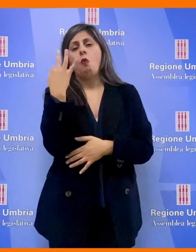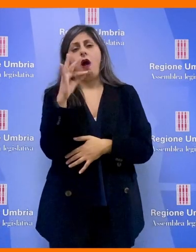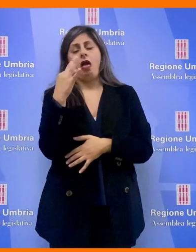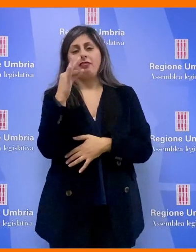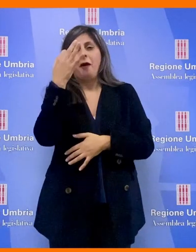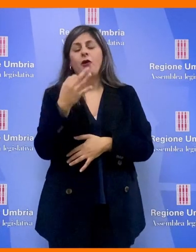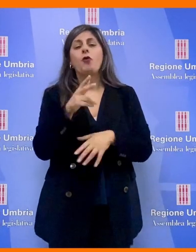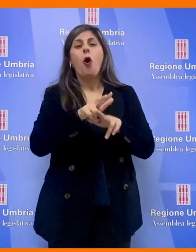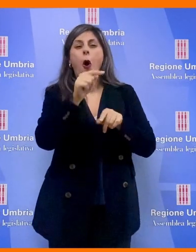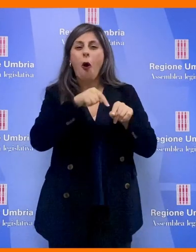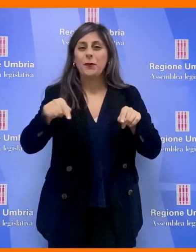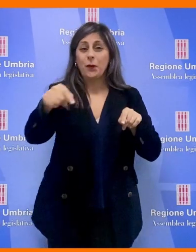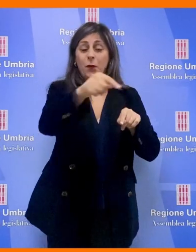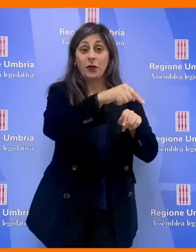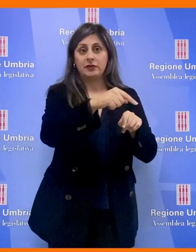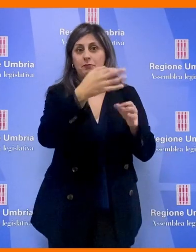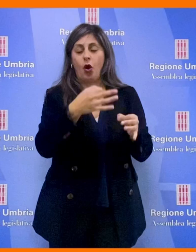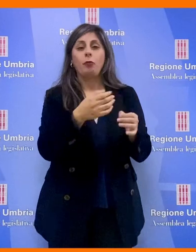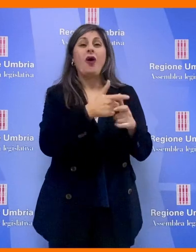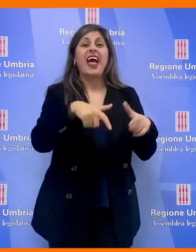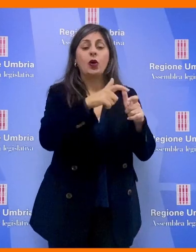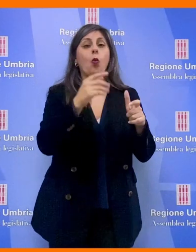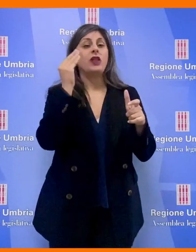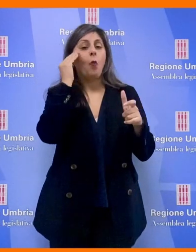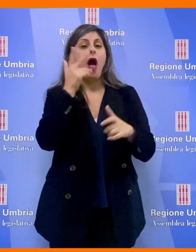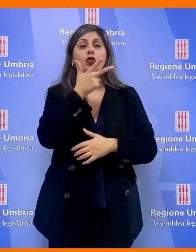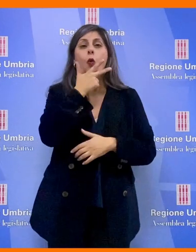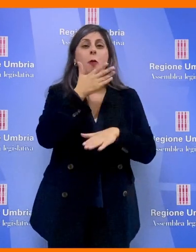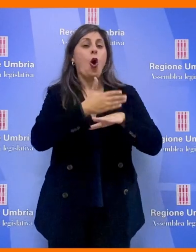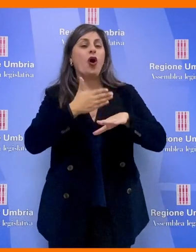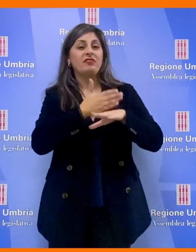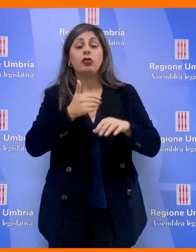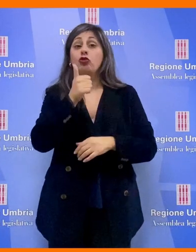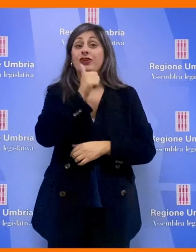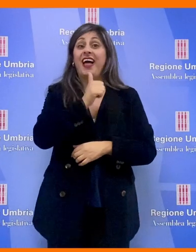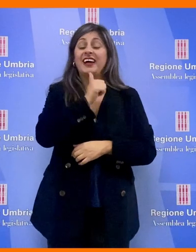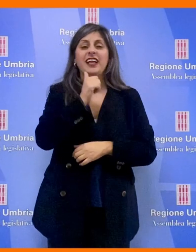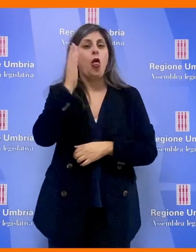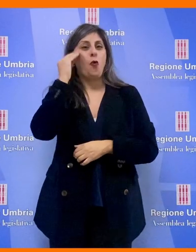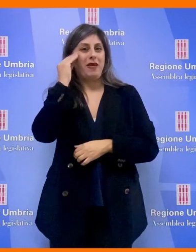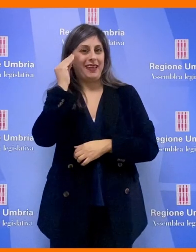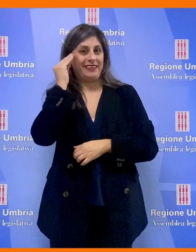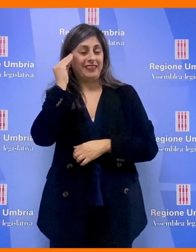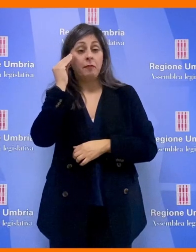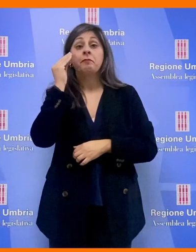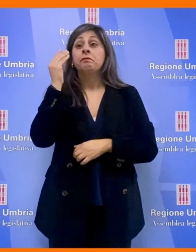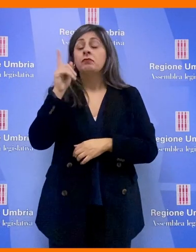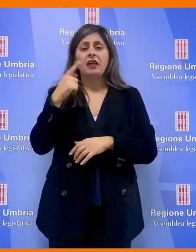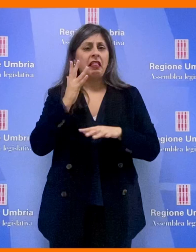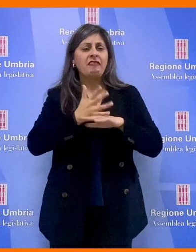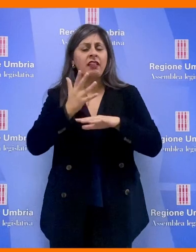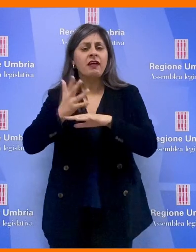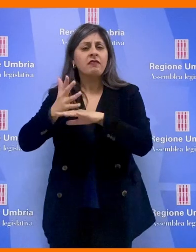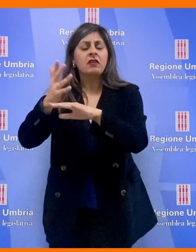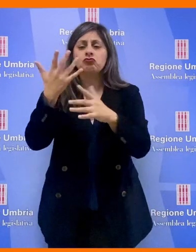qualità dei comuni interessati, vale a dire Deruta, Gualdotadino, Gubbio, Orvieto, Città di Castello e Umbertide. Da tutti gli